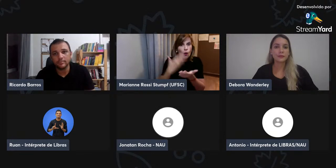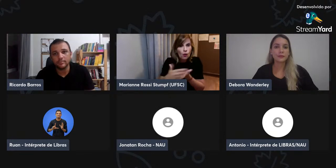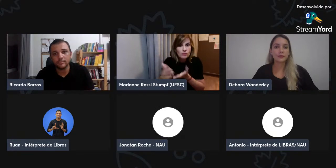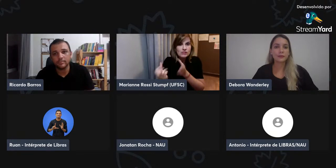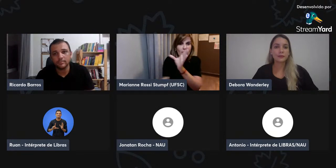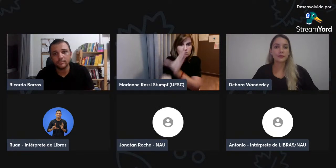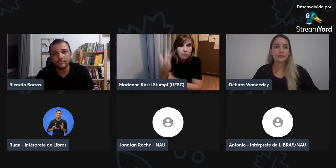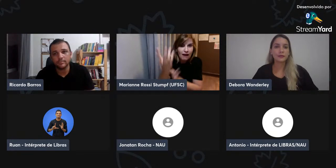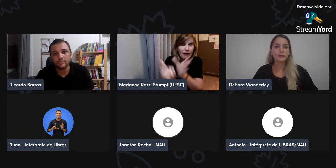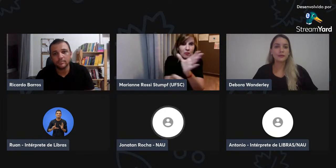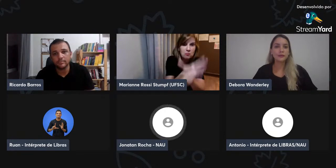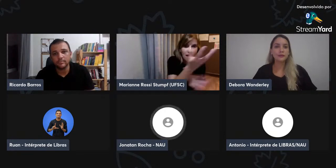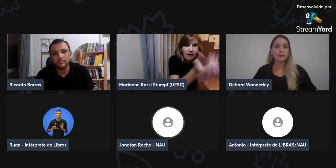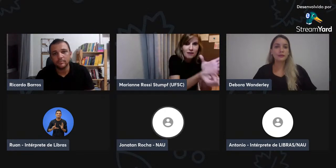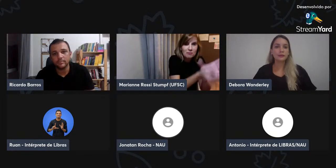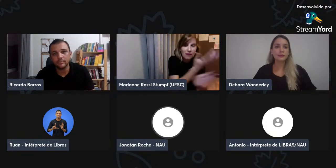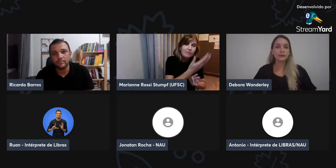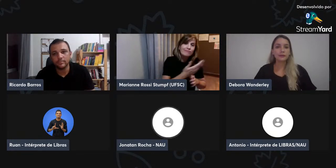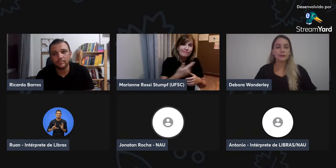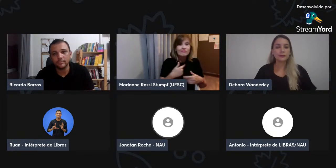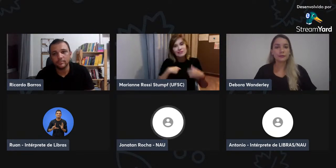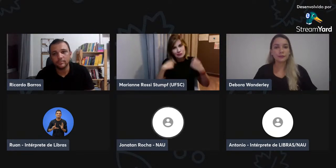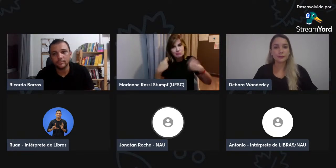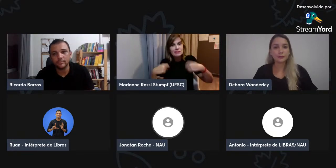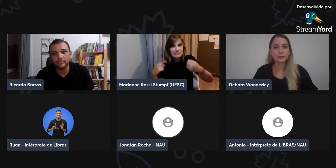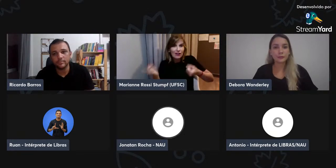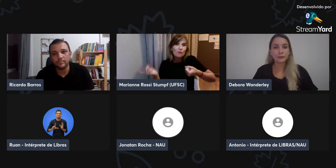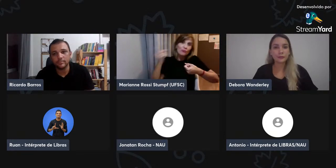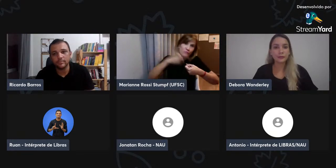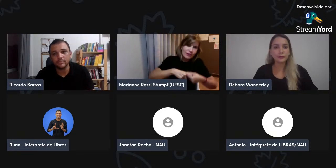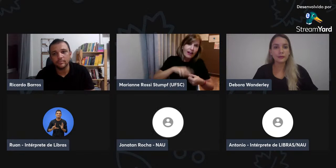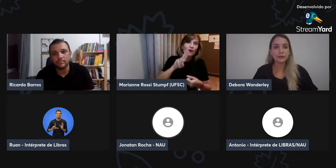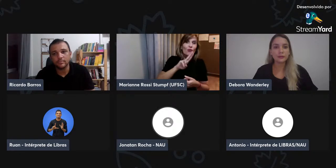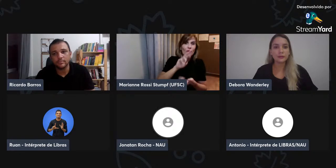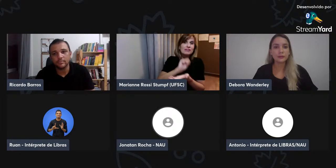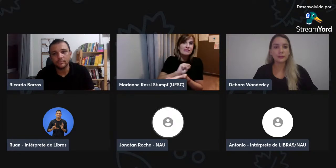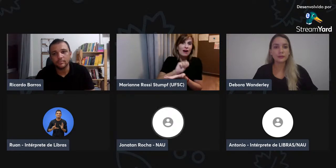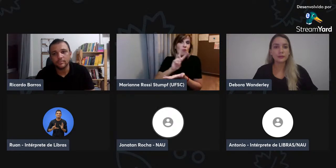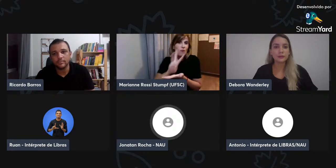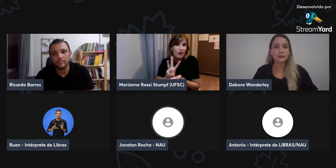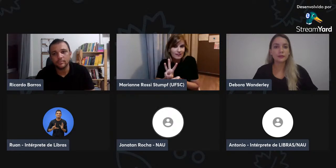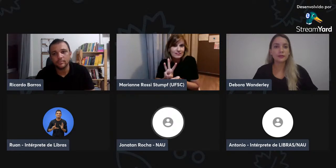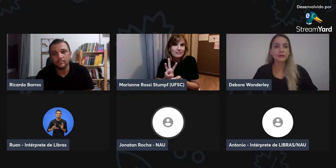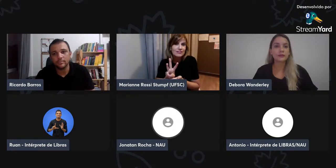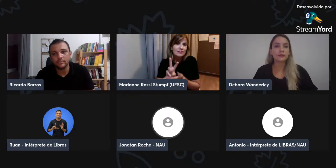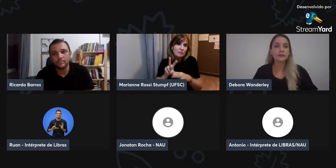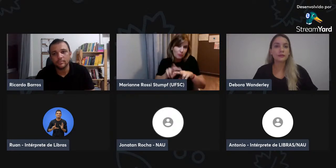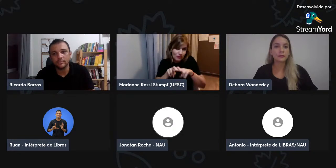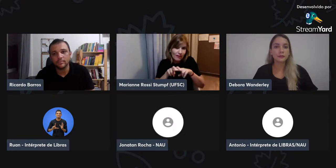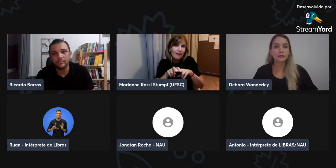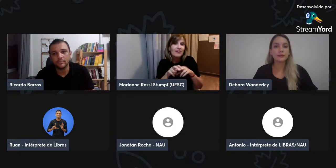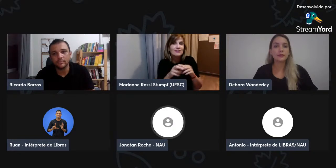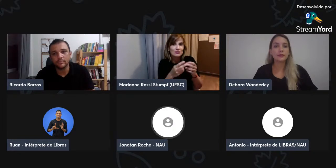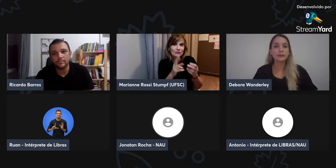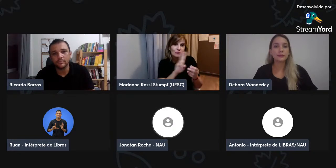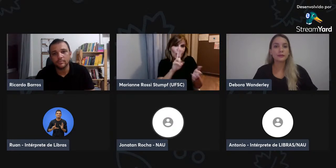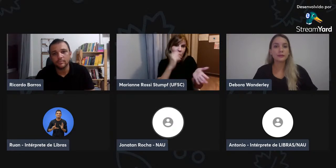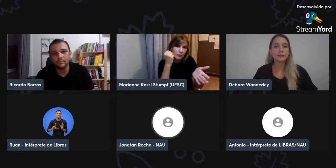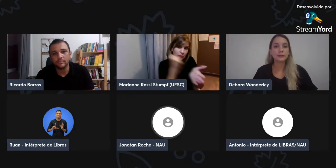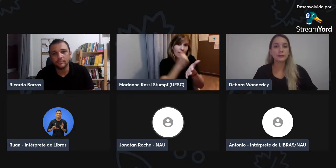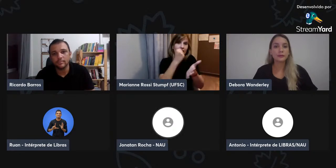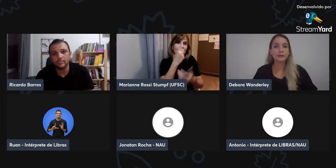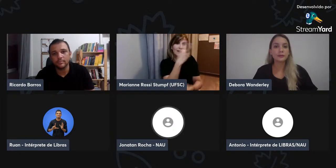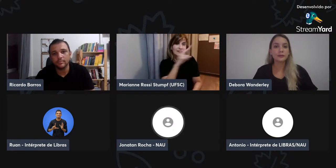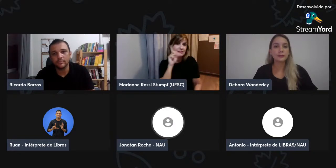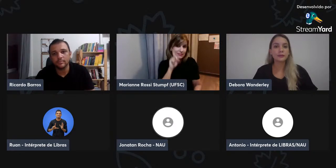Então, até hoje, né? Então, vem surgindo essa necessidade de se voltar para a escrita